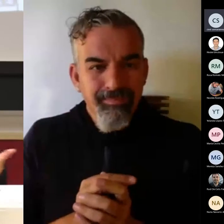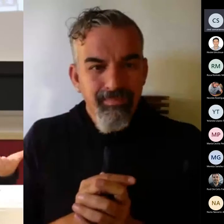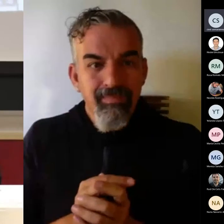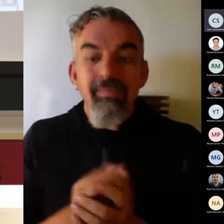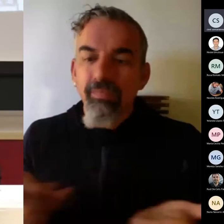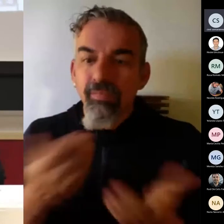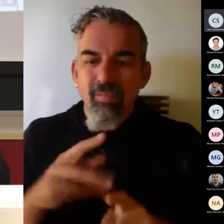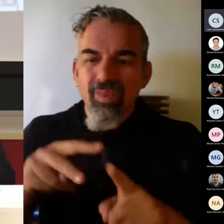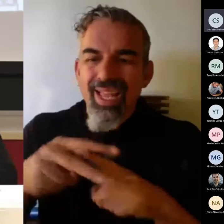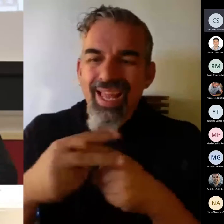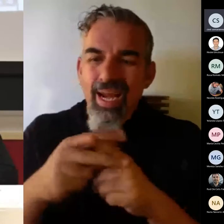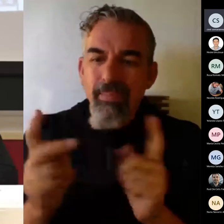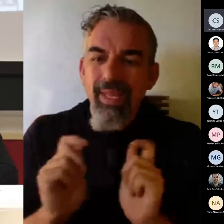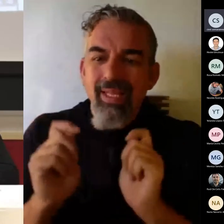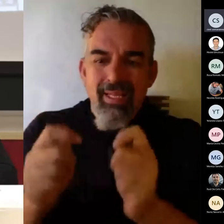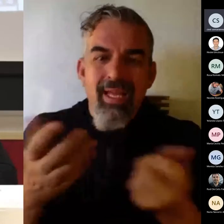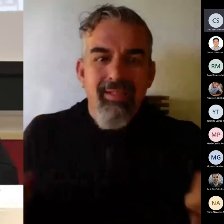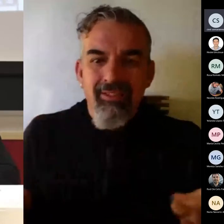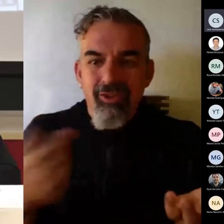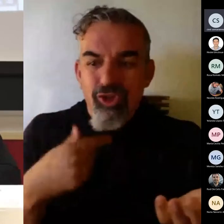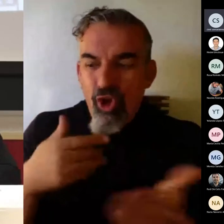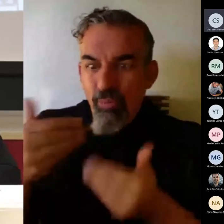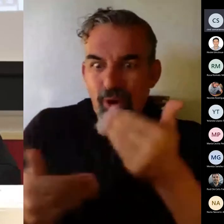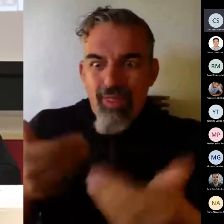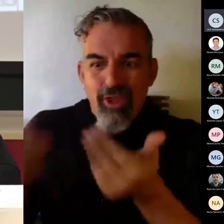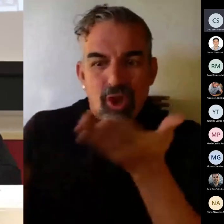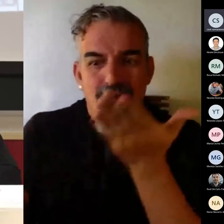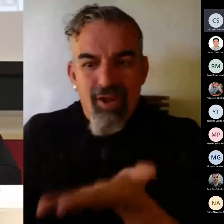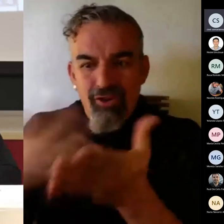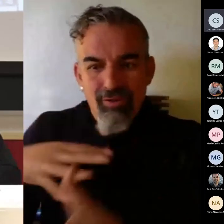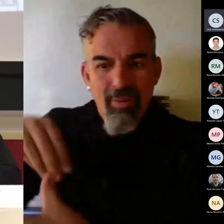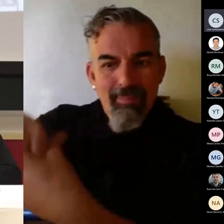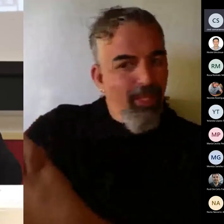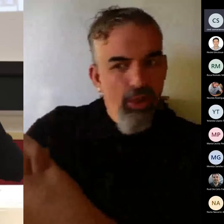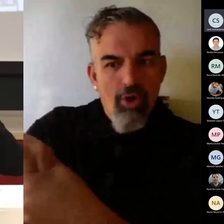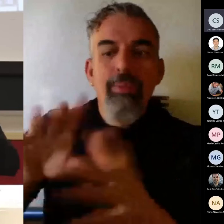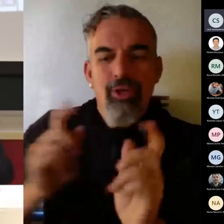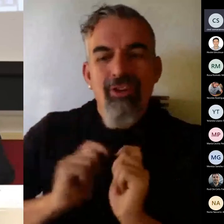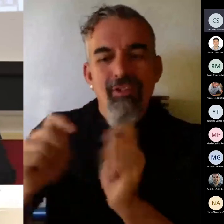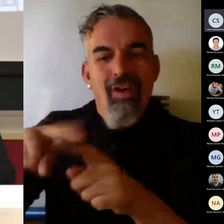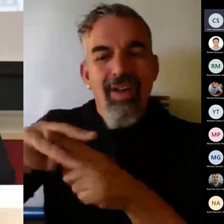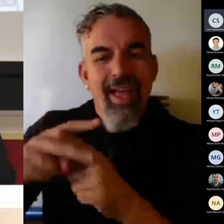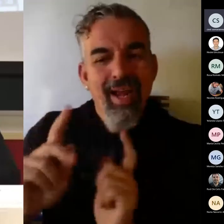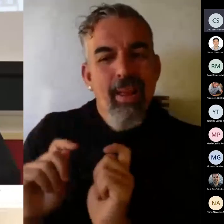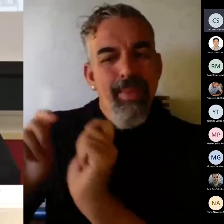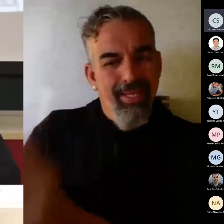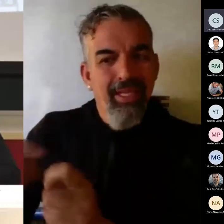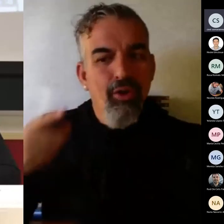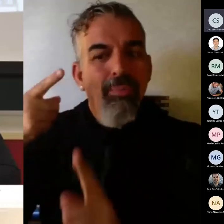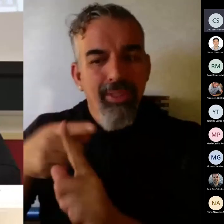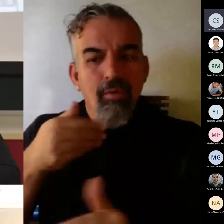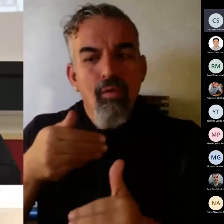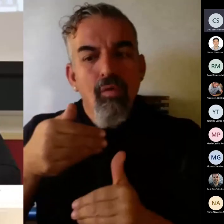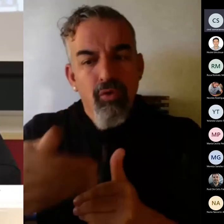herramientas, no vamos a saber dirigir el proceso de aprendizaje y el nuestro como enseñantes.